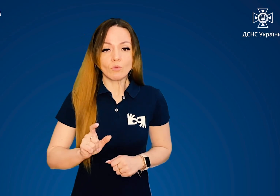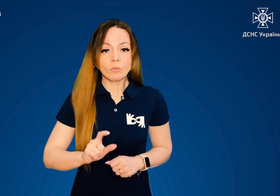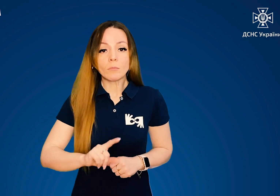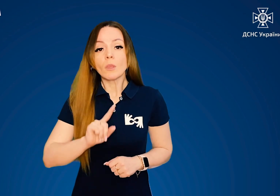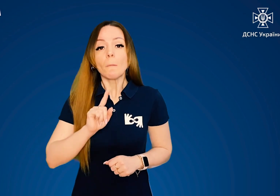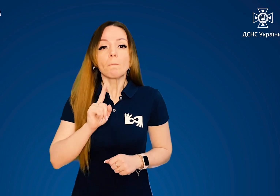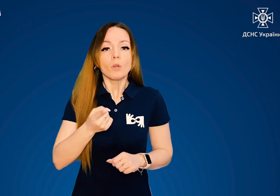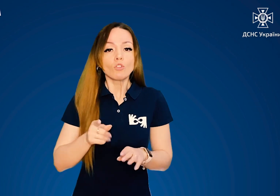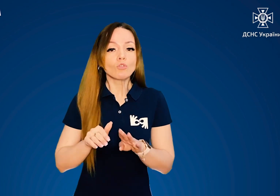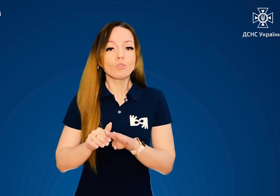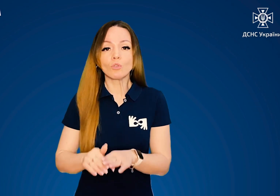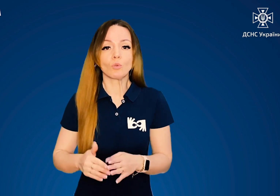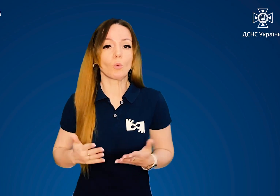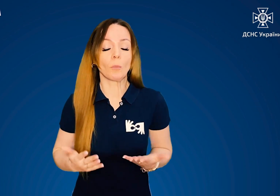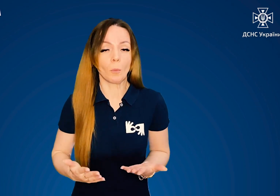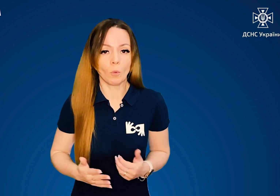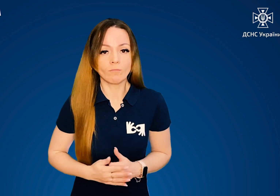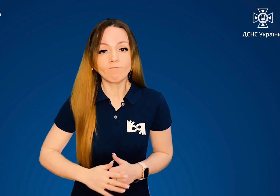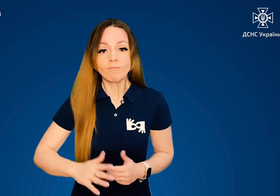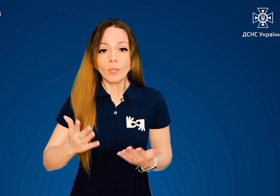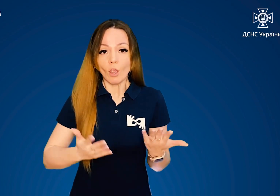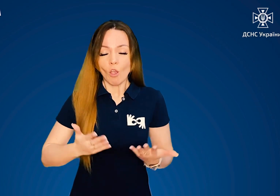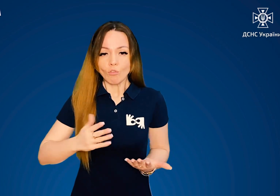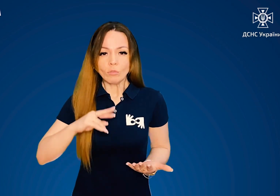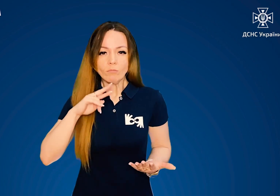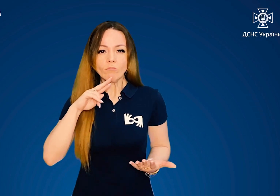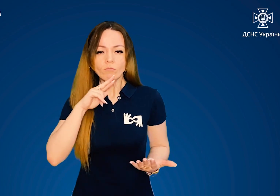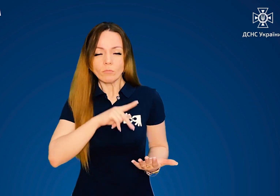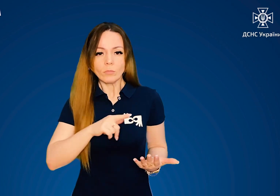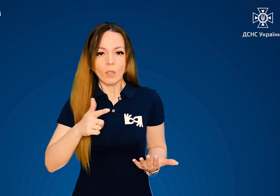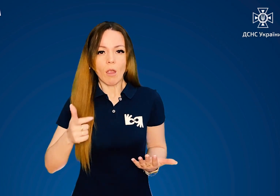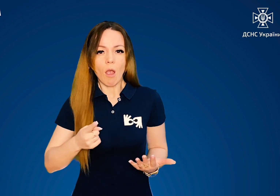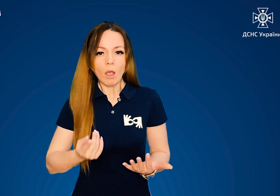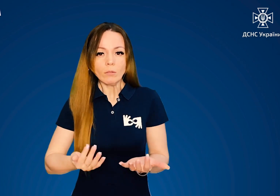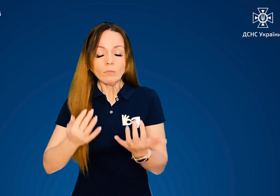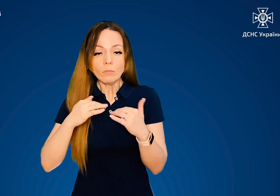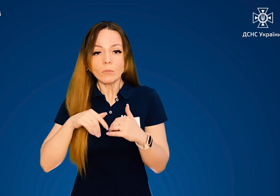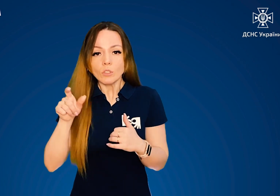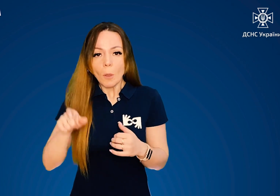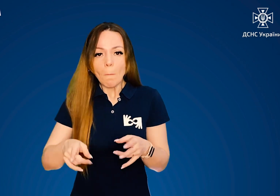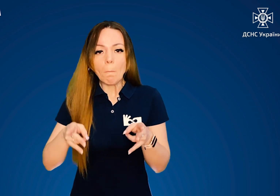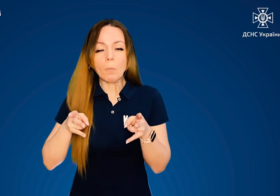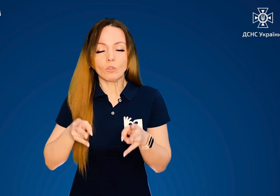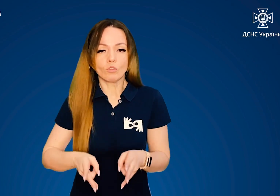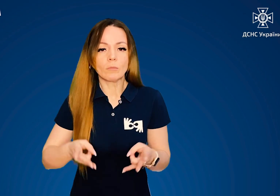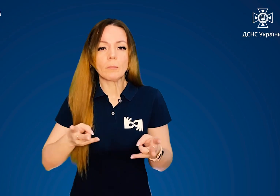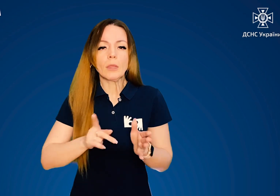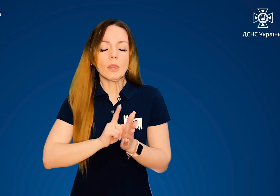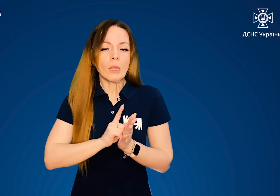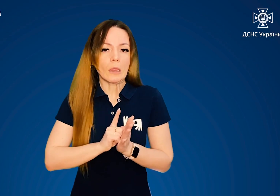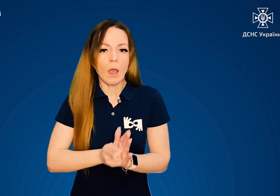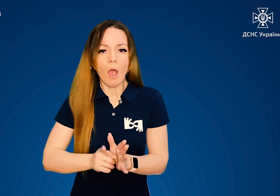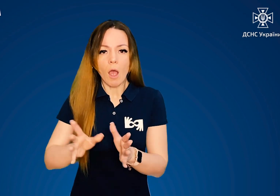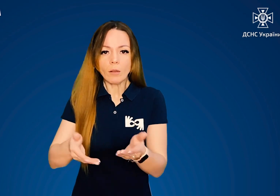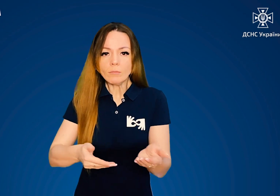Перша допомога. У разі отруєння чадним газом постраждалого слід